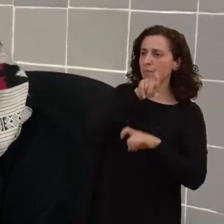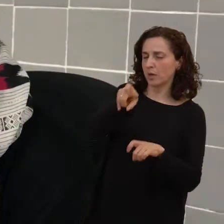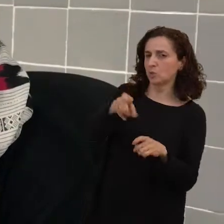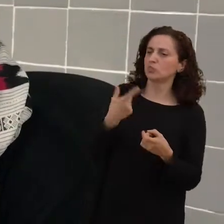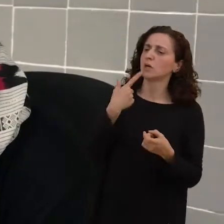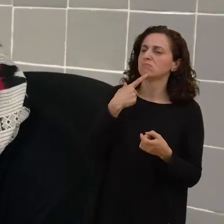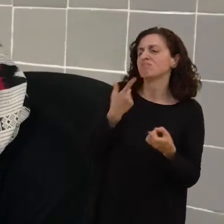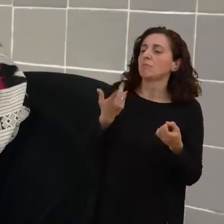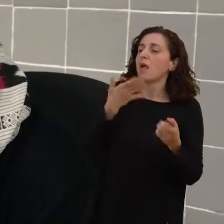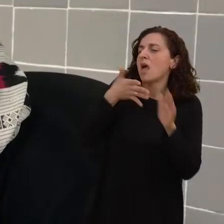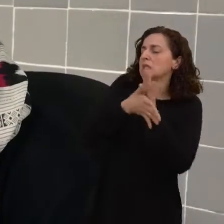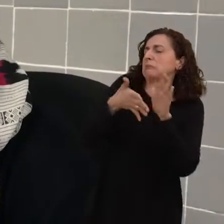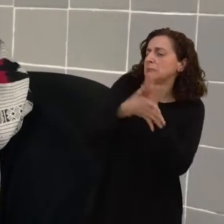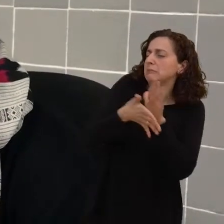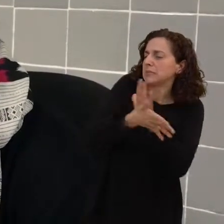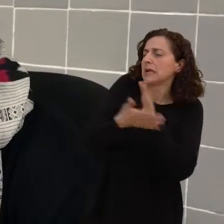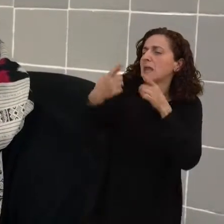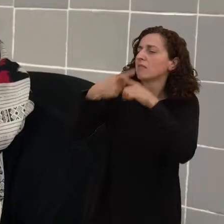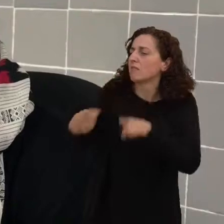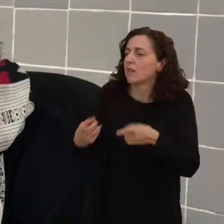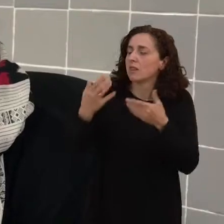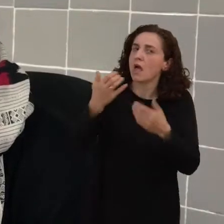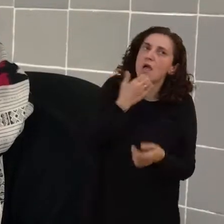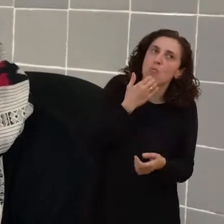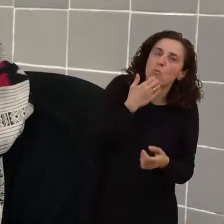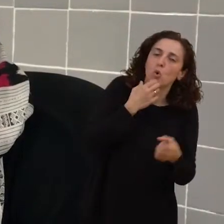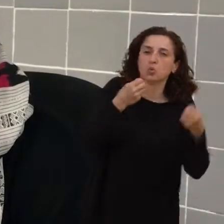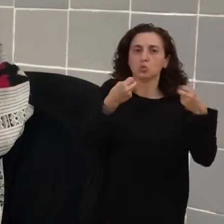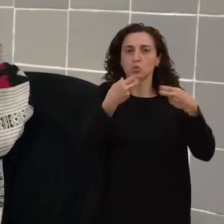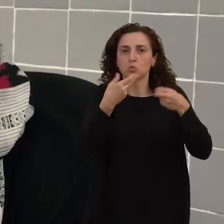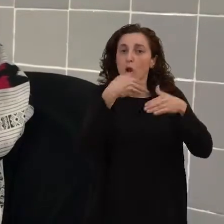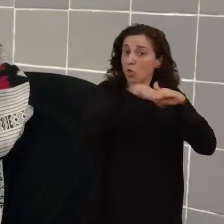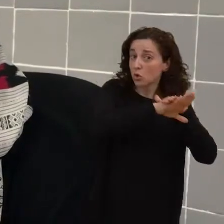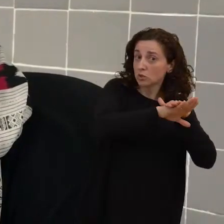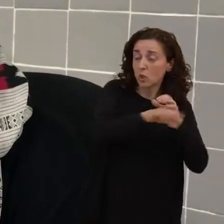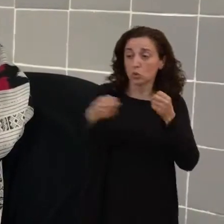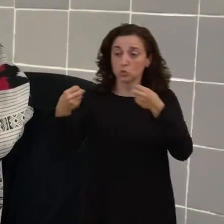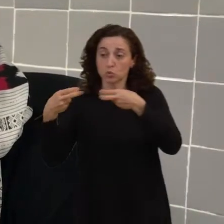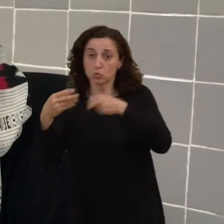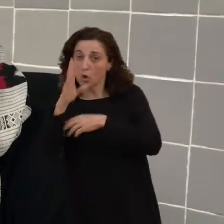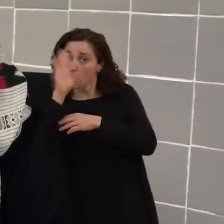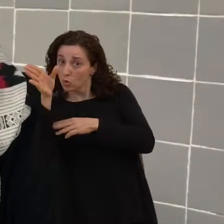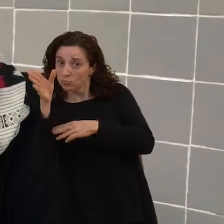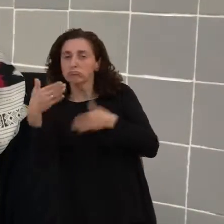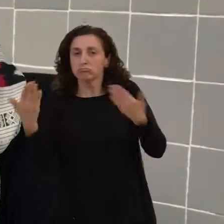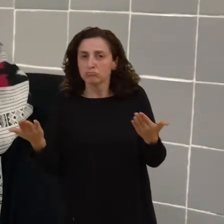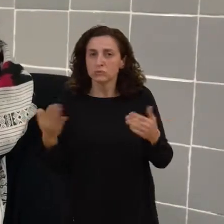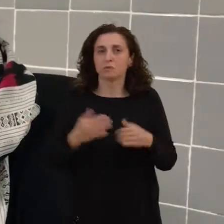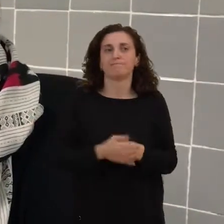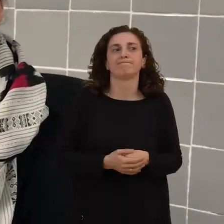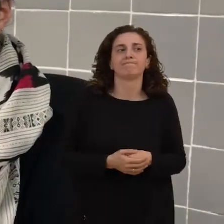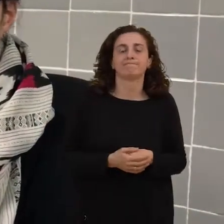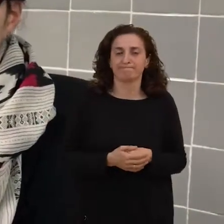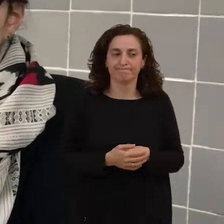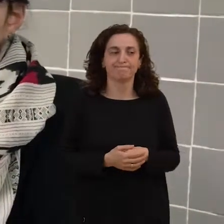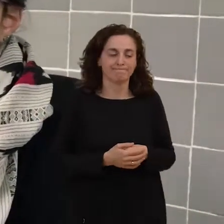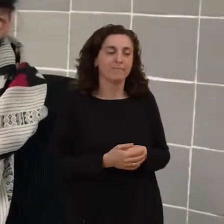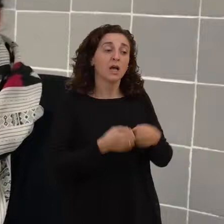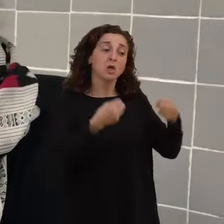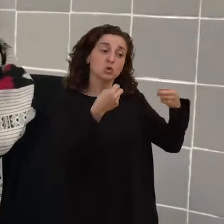consiste cada una de ellas? Por ejemplo, ¿cuál es la diferencia entre el subtitulado en enlatado y el subtitulado en directo? El subtitulado en enlatado,